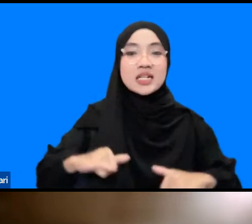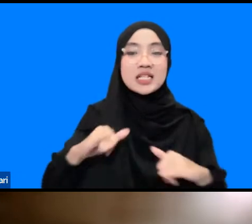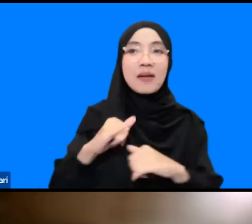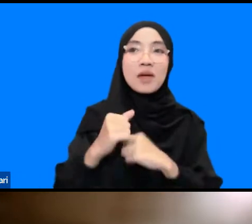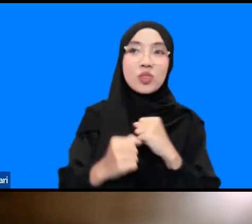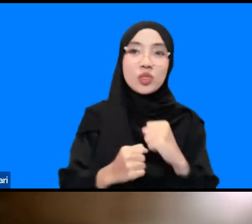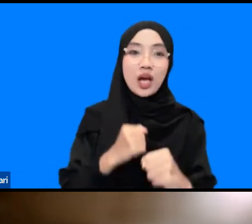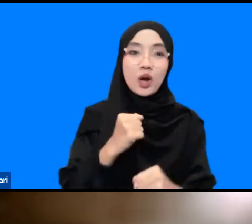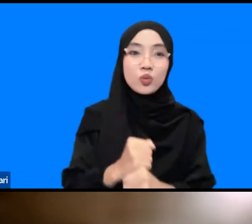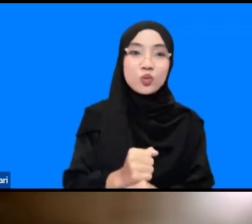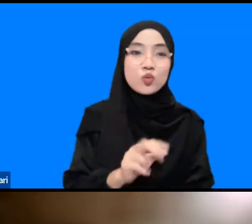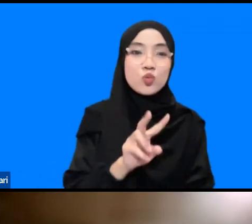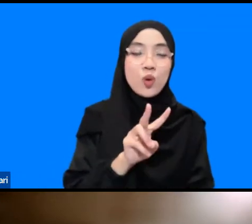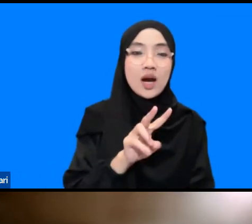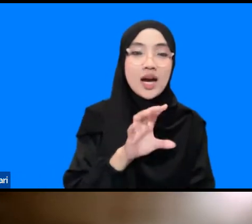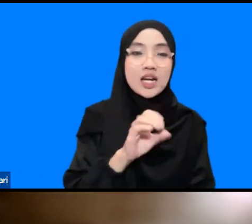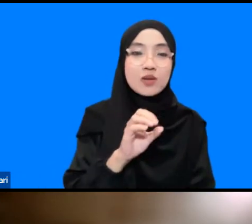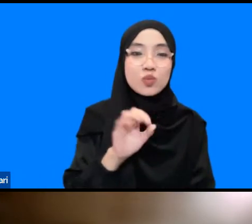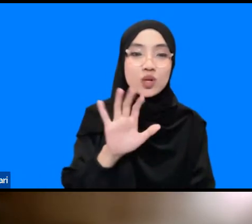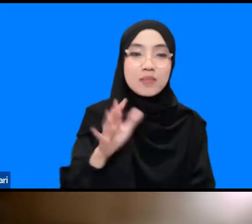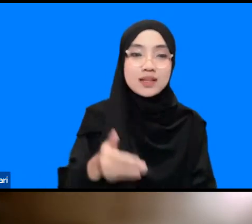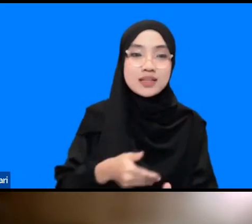tahun 2005 pasca tsunami